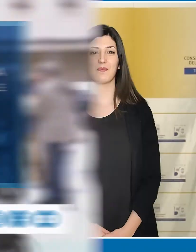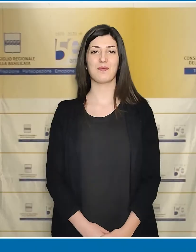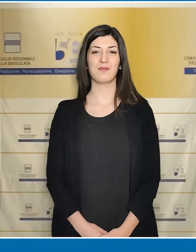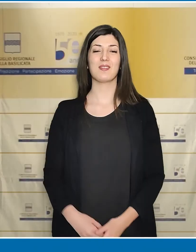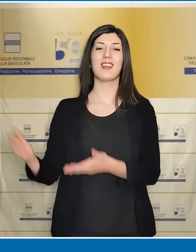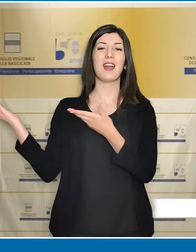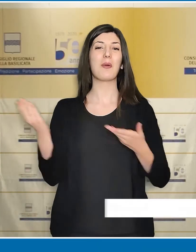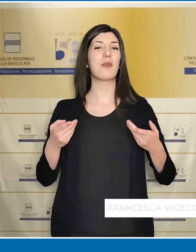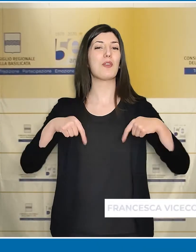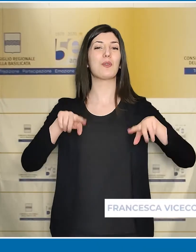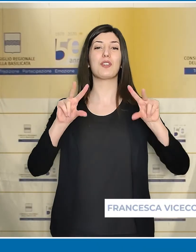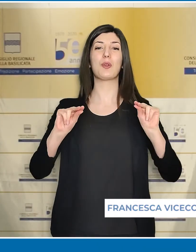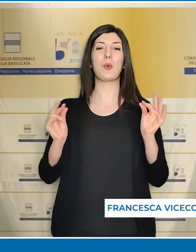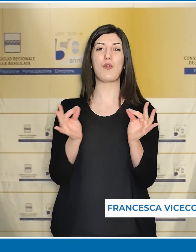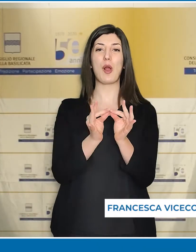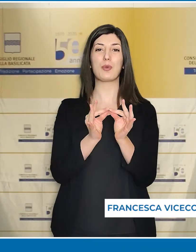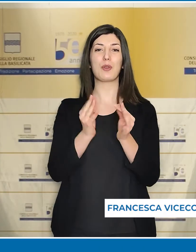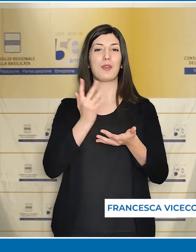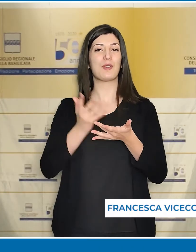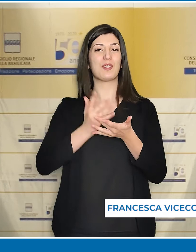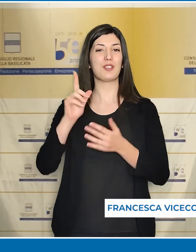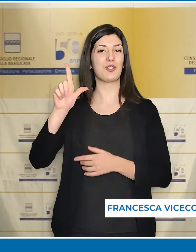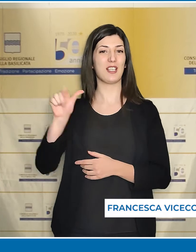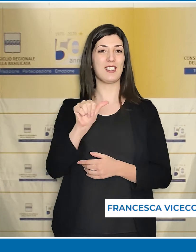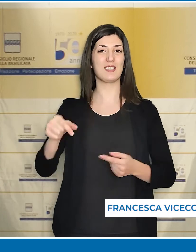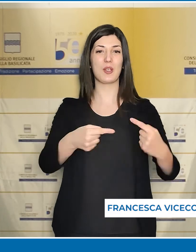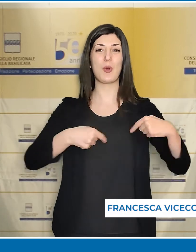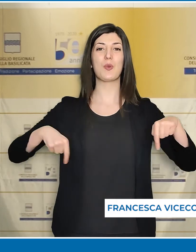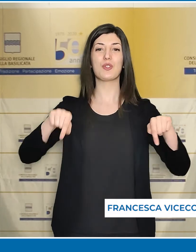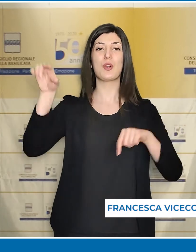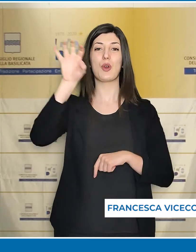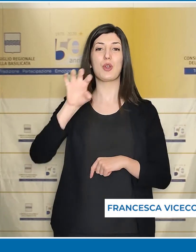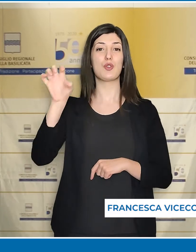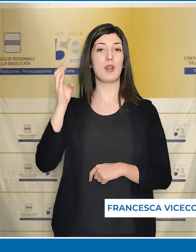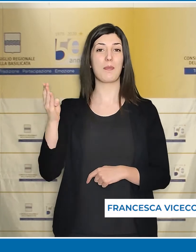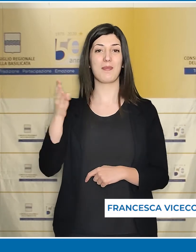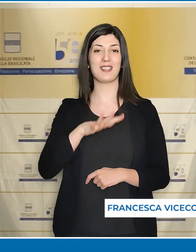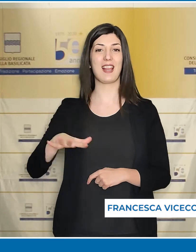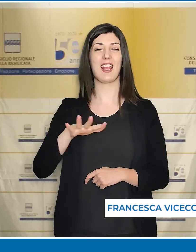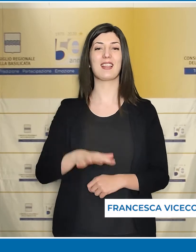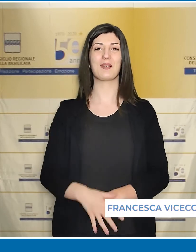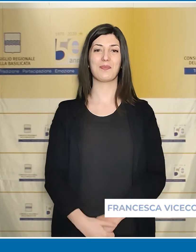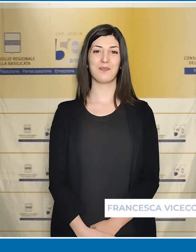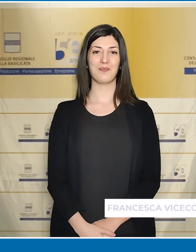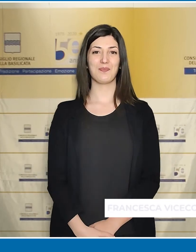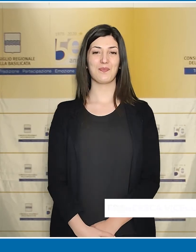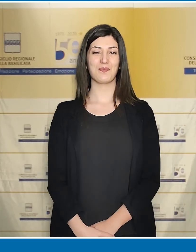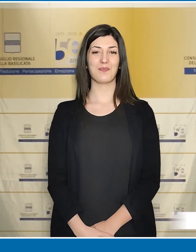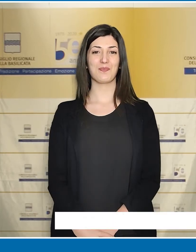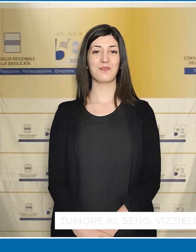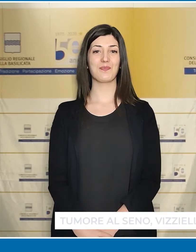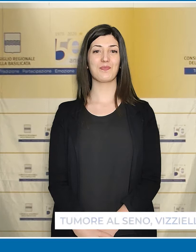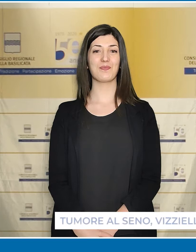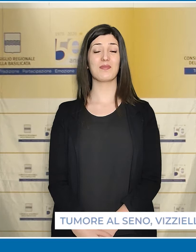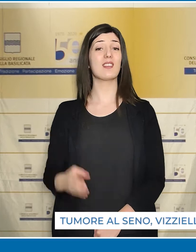Benvenuti al nuovo appuntamento del TGLIS del Consiglio regionale della Basilicata. In